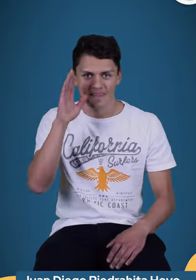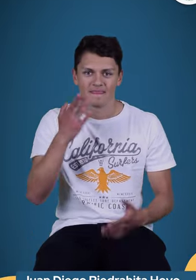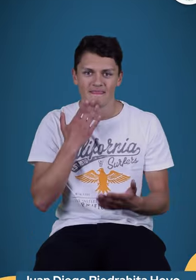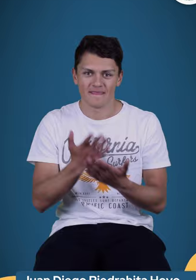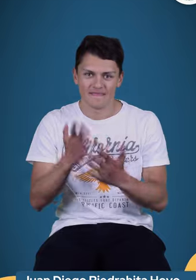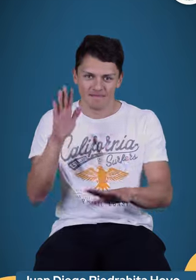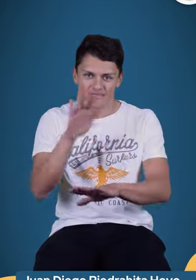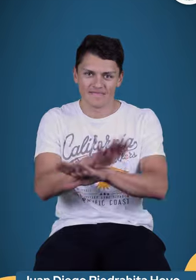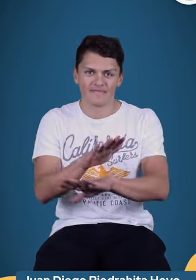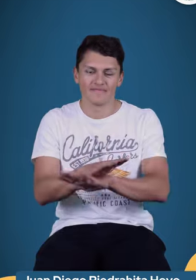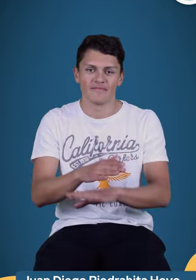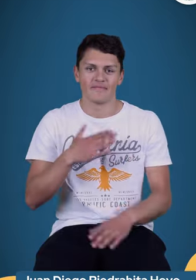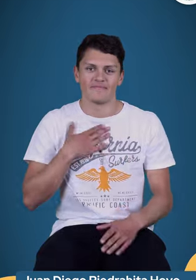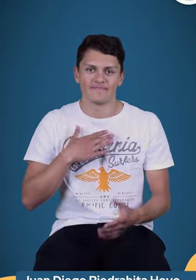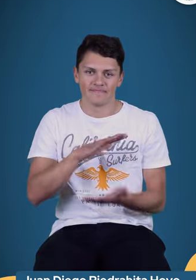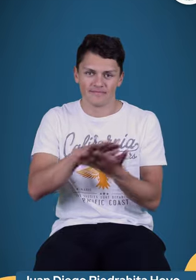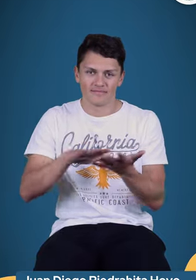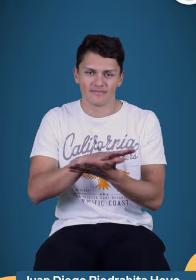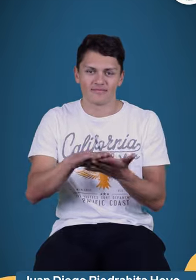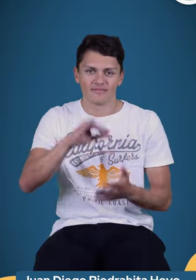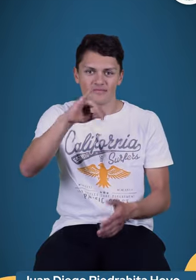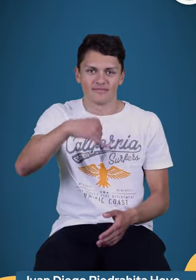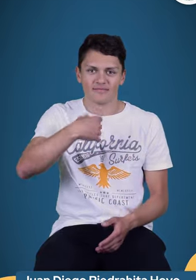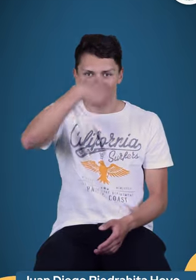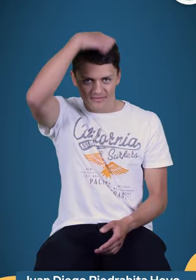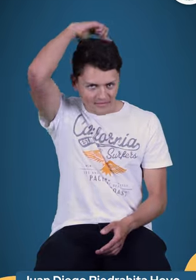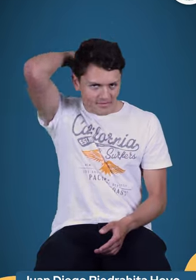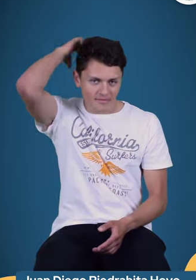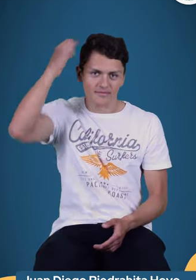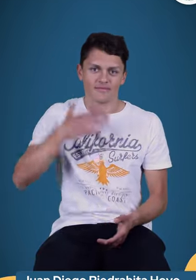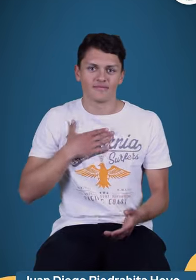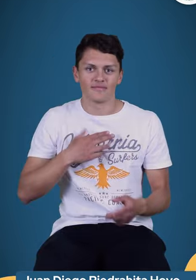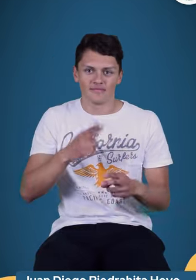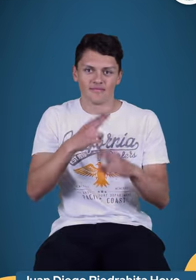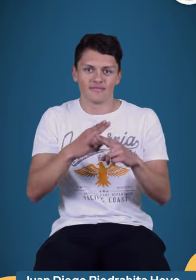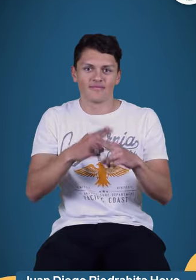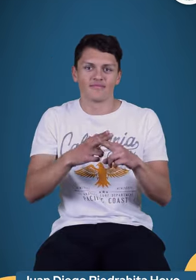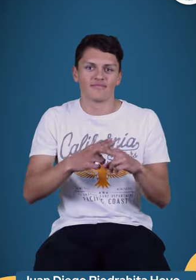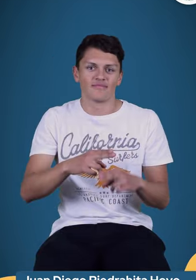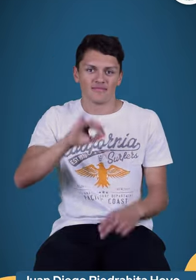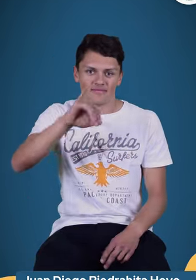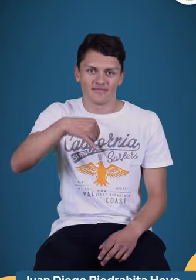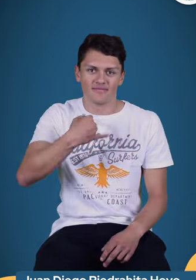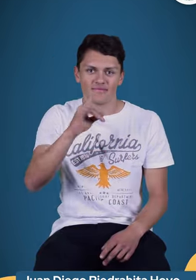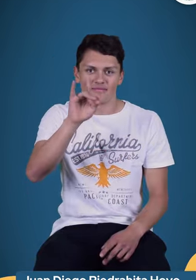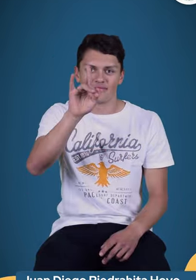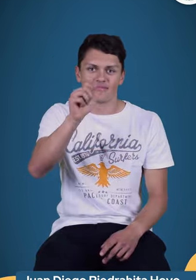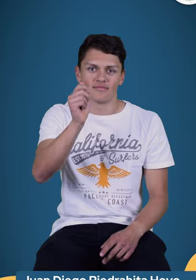Hola, buenas tardes, mi seña es esta y mi nombre es Juan,